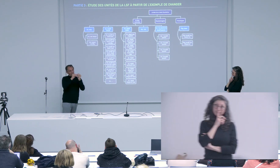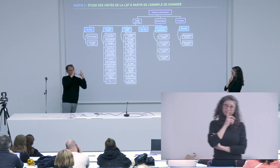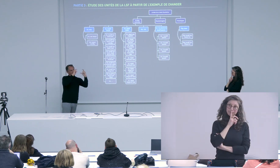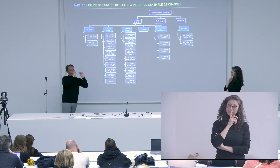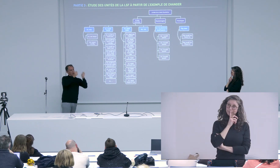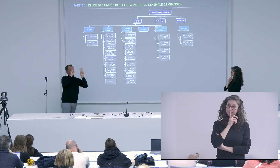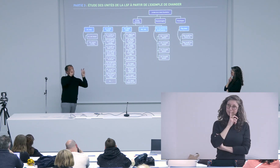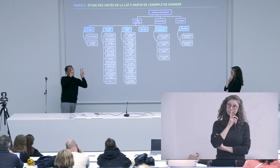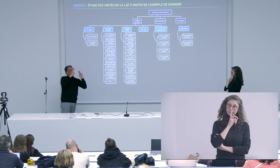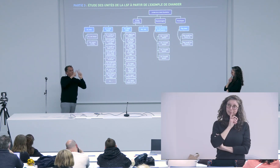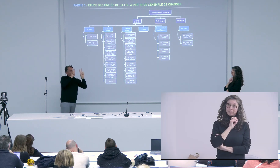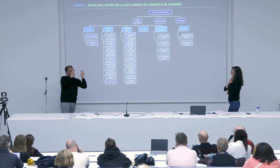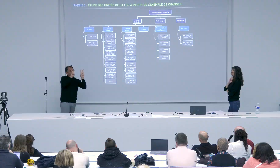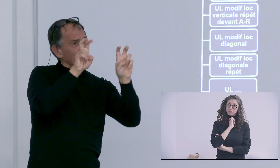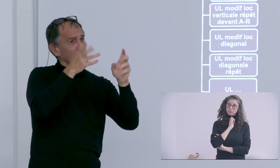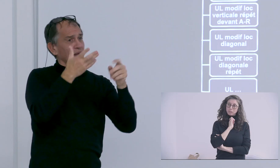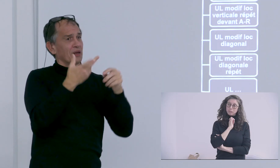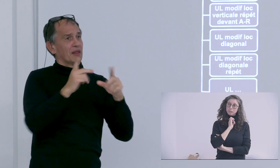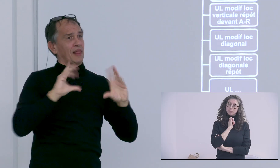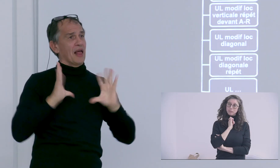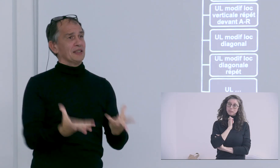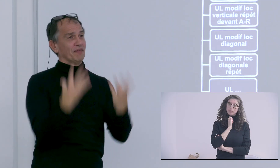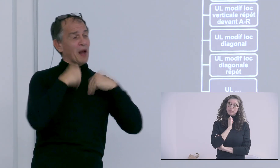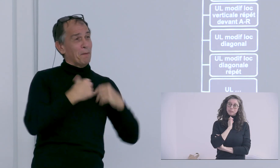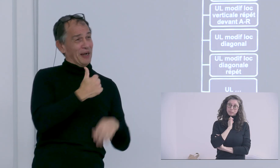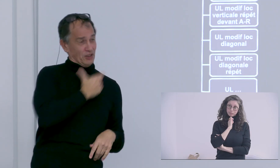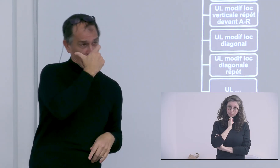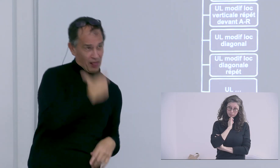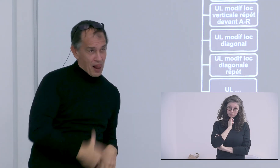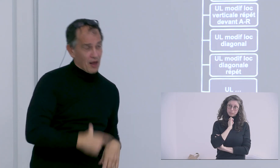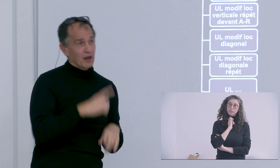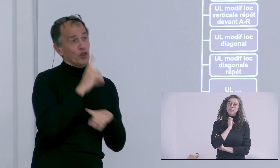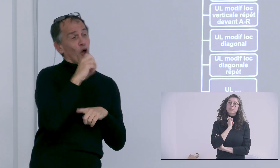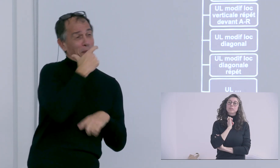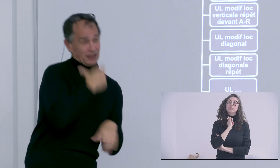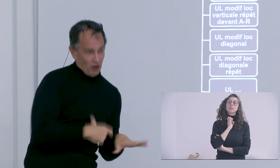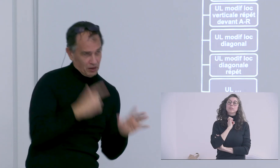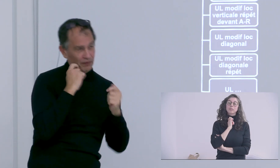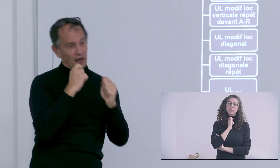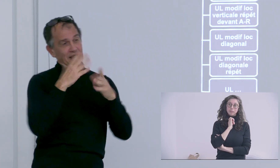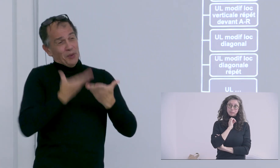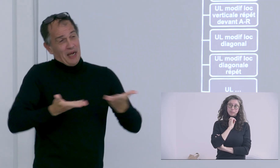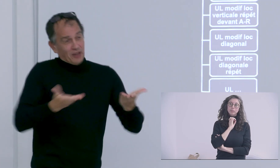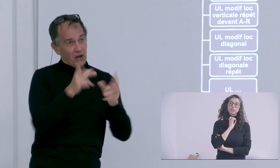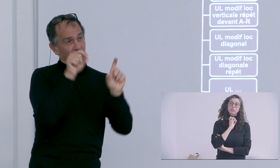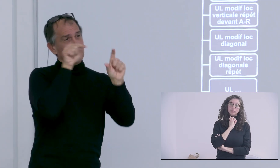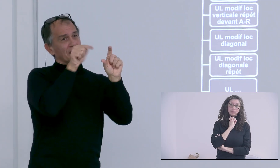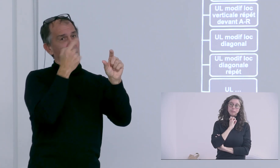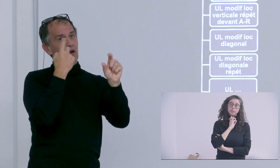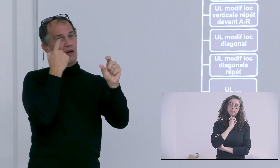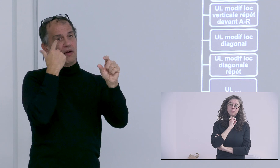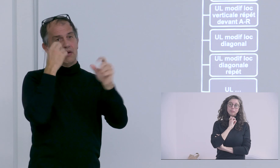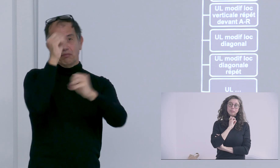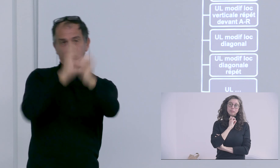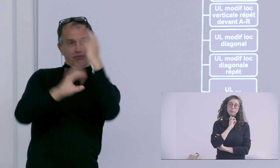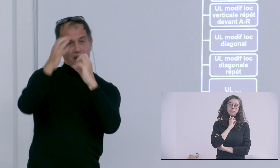donc sur le modèle sémiologique il y un certain nombre de termes utilisés comme transfert personnel transfert de personnes qui n pas de la même